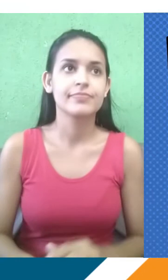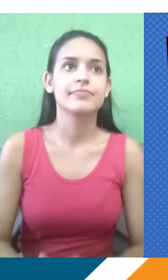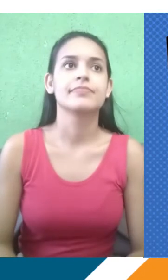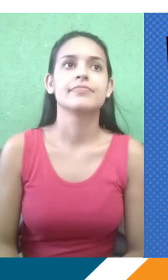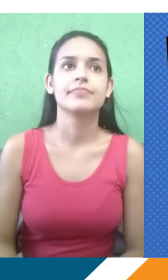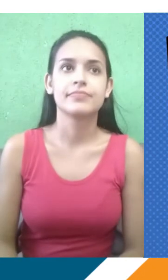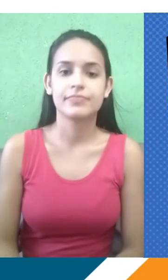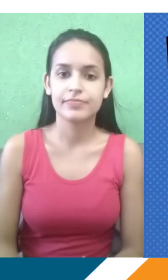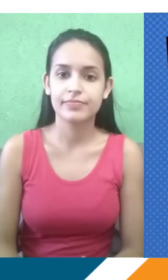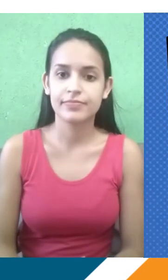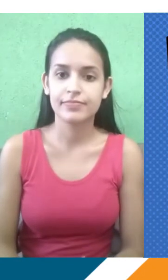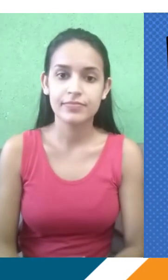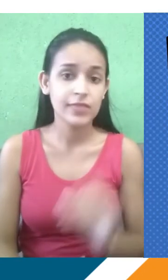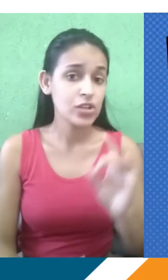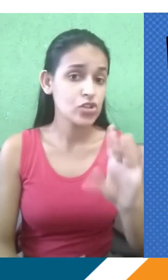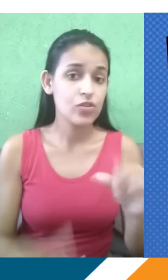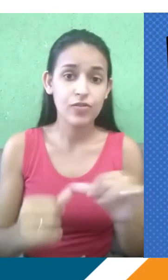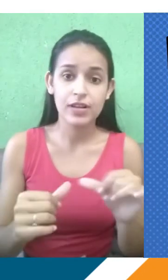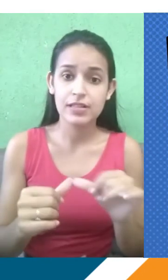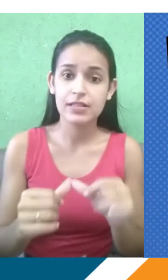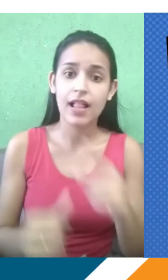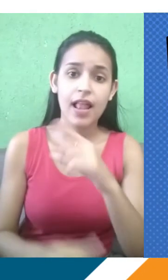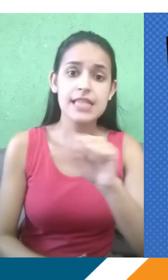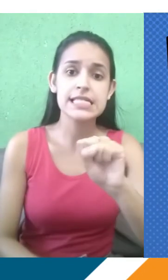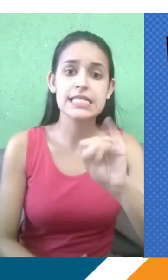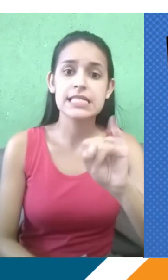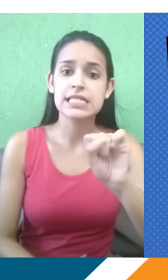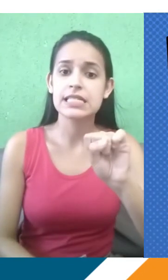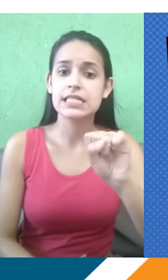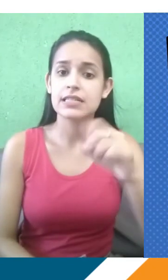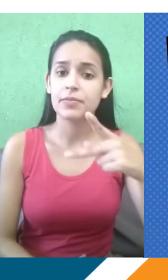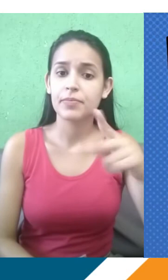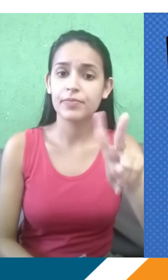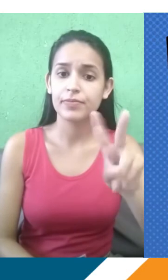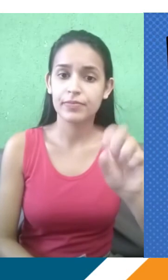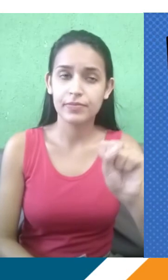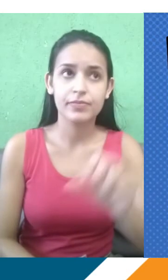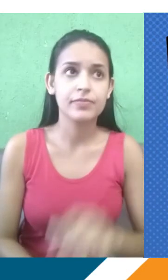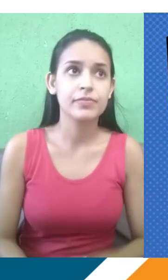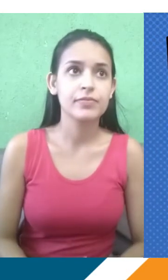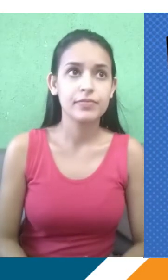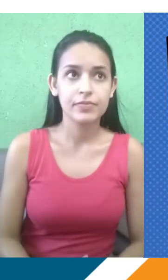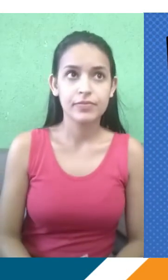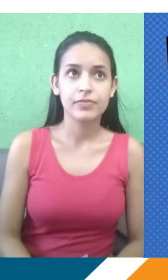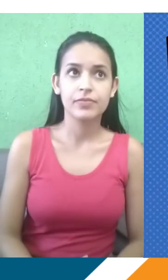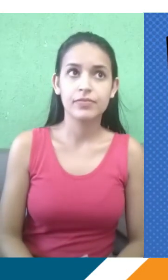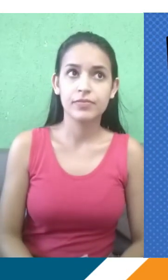CISPVS para vocês. Então, entrem, pratiquem e exercitem. Bom, gente, é sempre importante a gente ter em mente que esses áudios e PDFs, vocês,